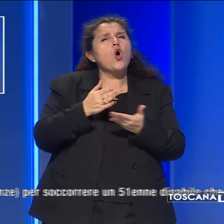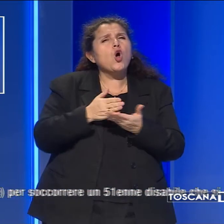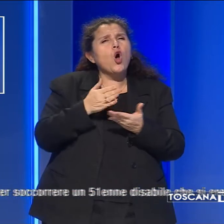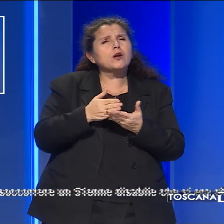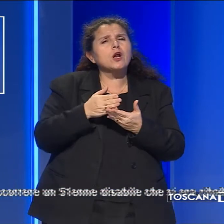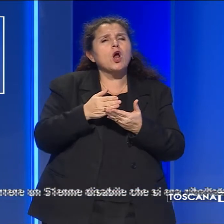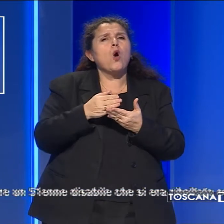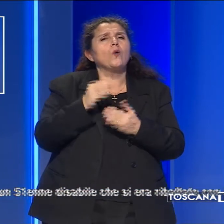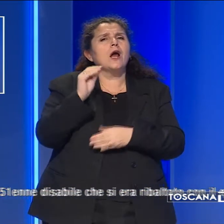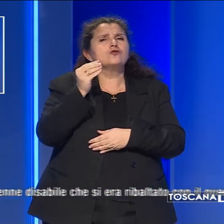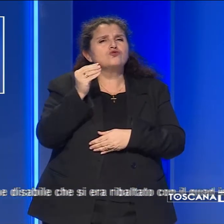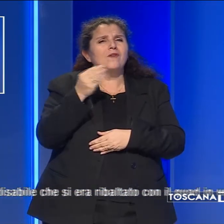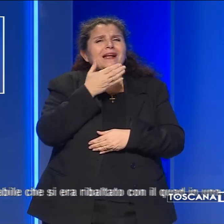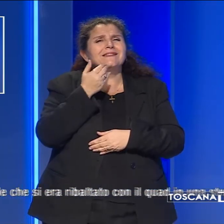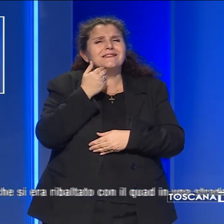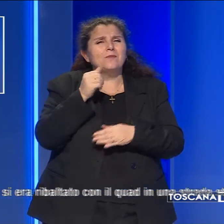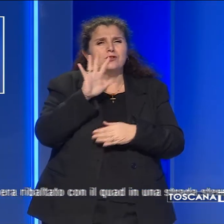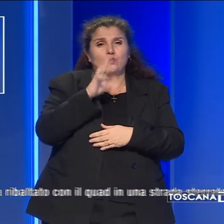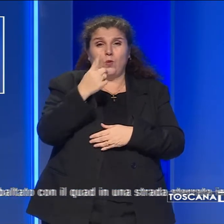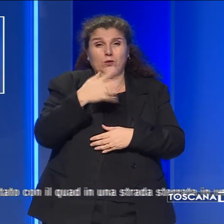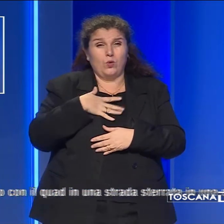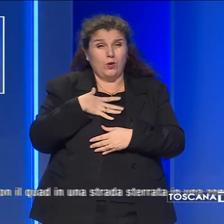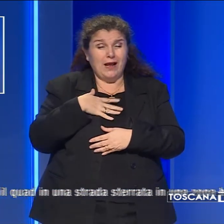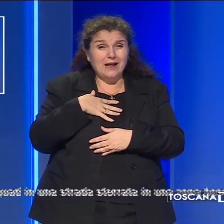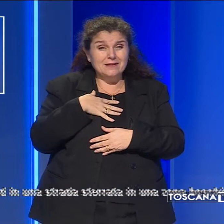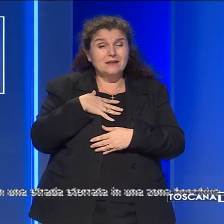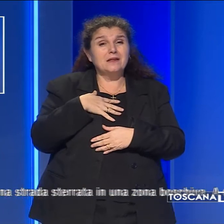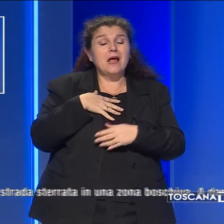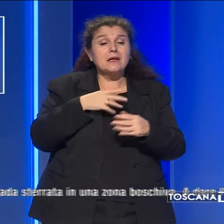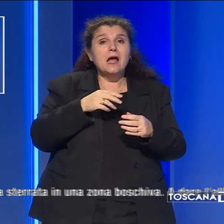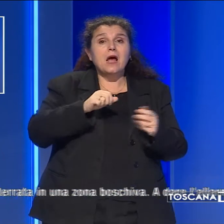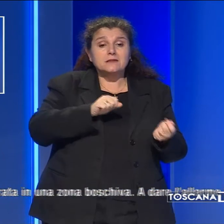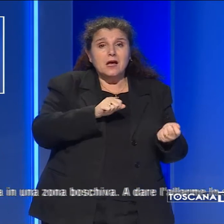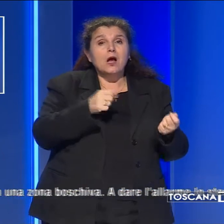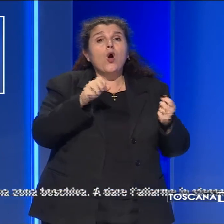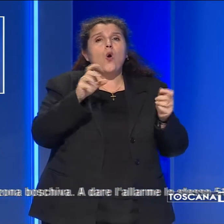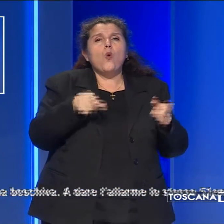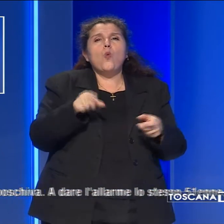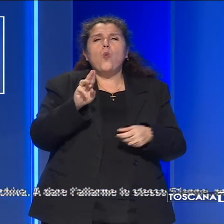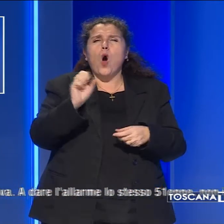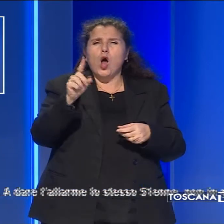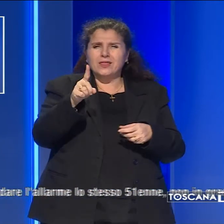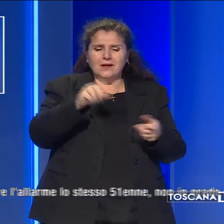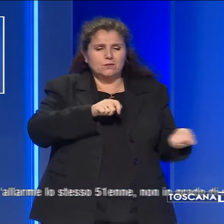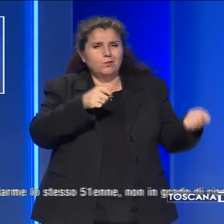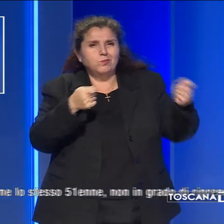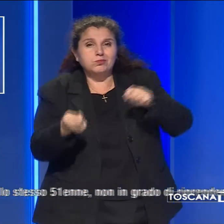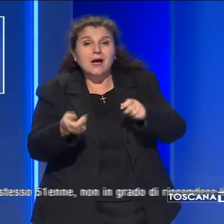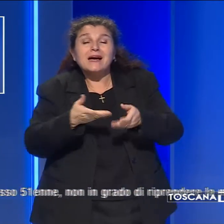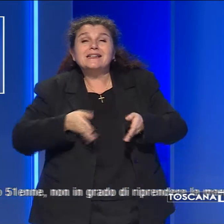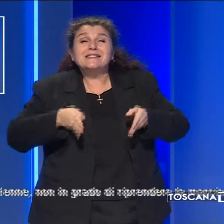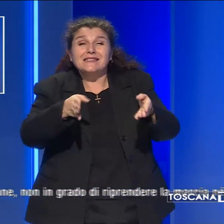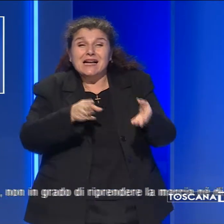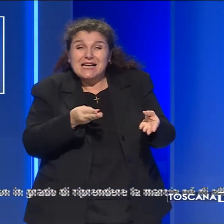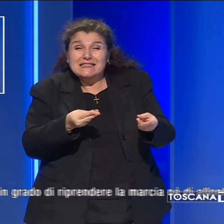51enne disabile che si era ribaltato con il Quad in una strada sterrata, in